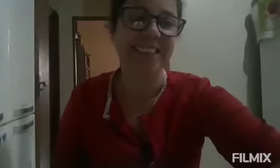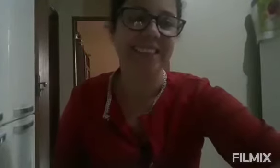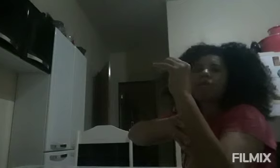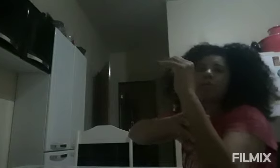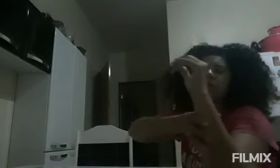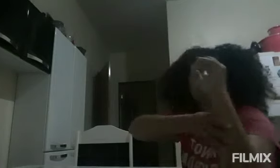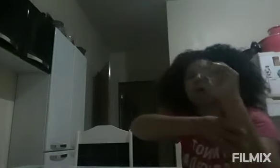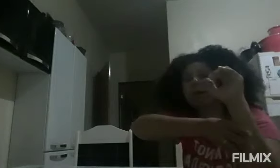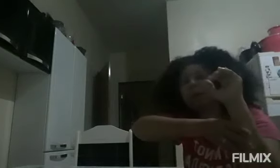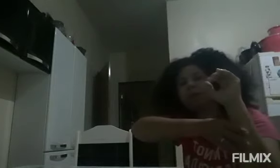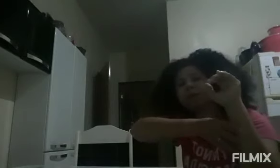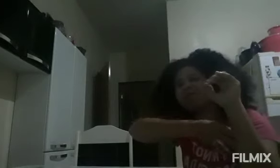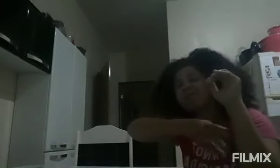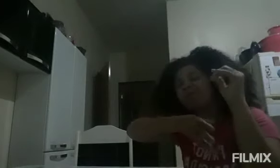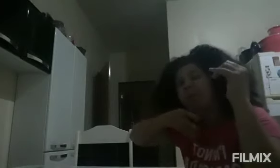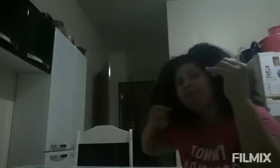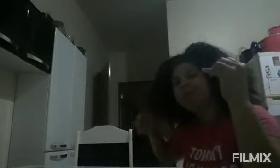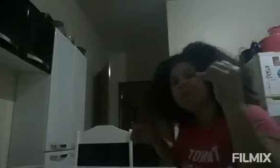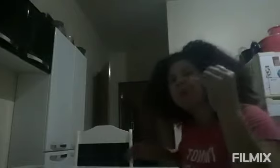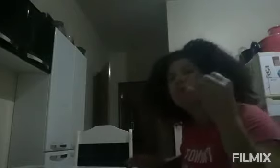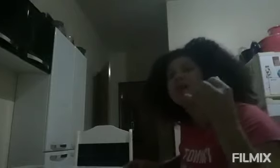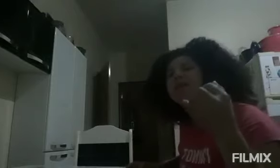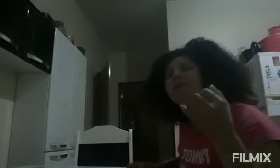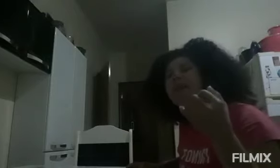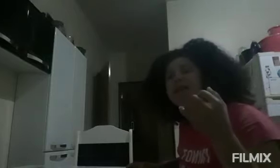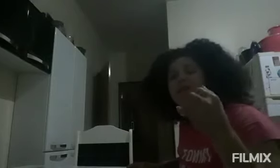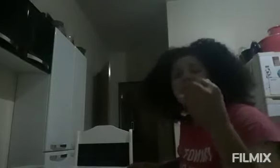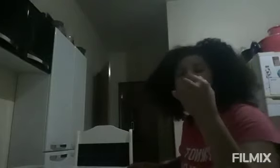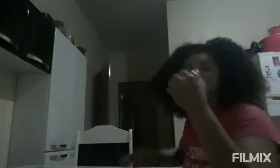Eu posso abrir a mão. A mão está entretervada e doendo.